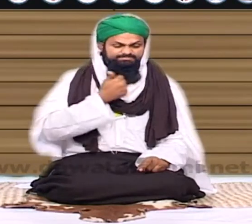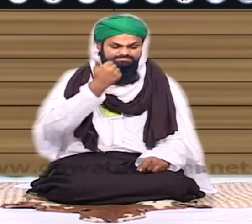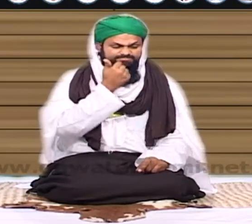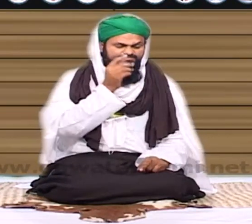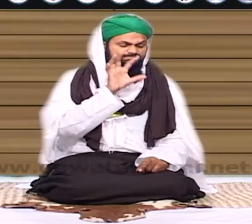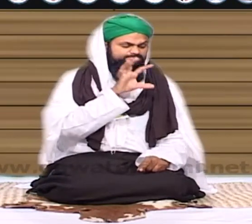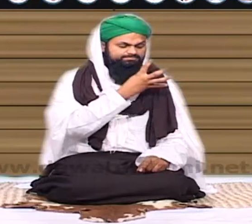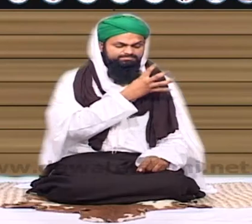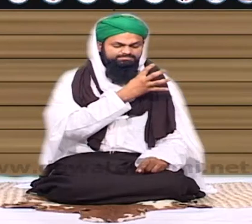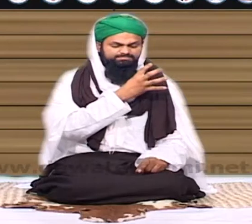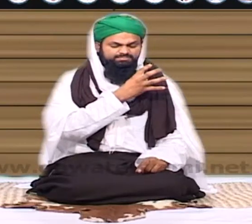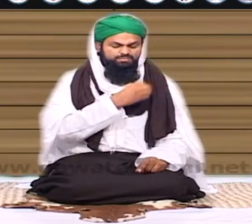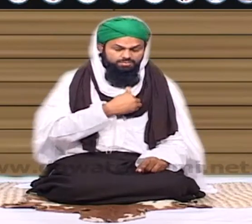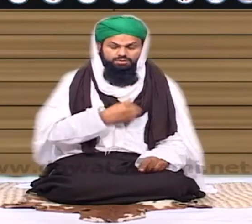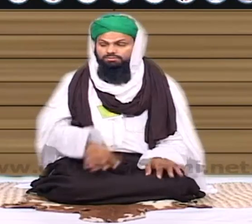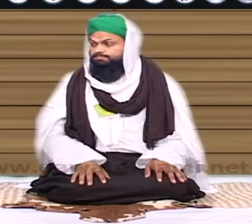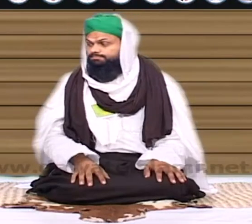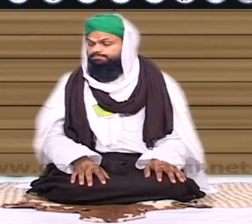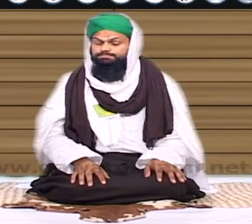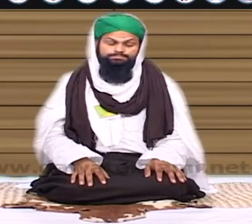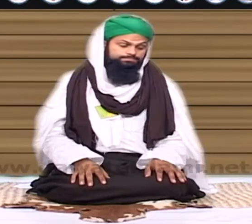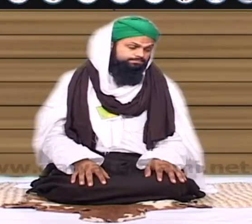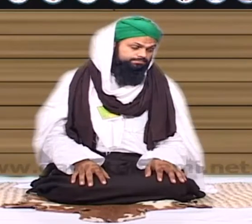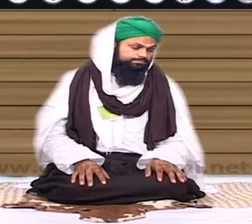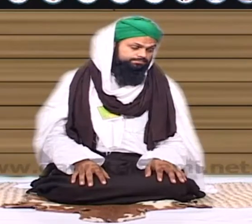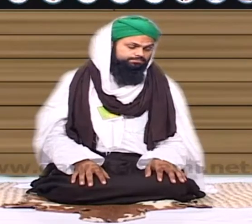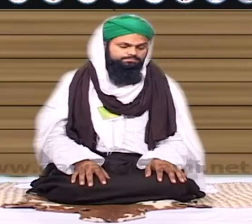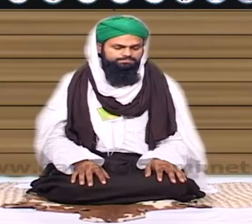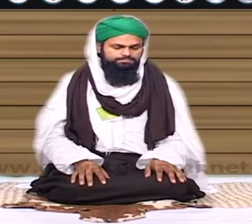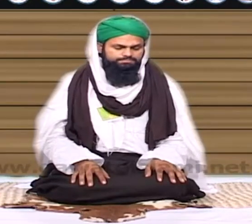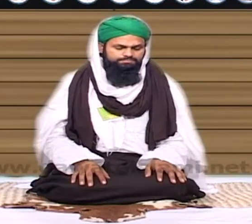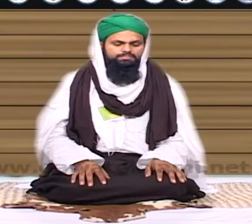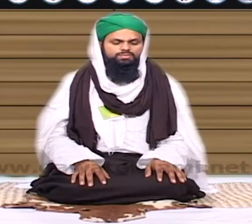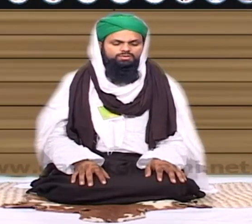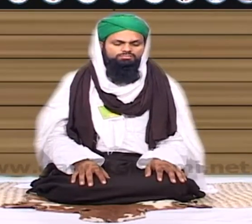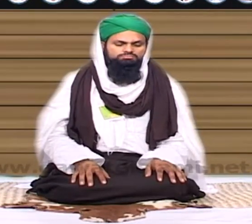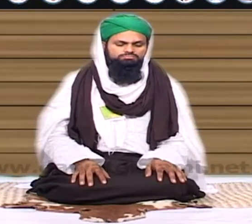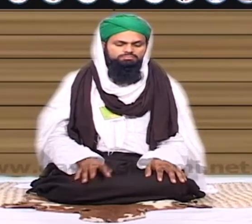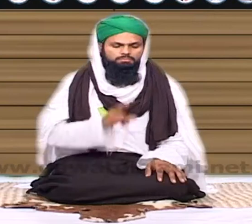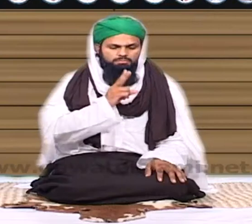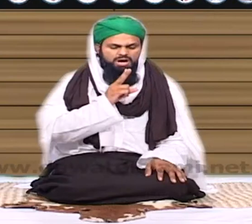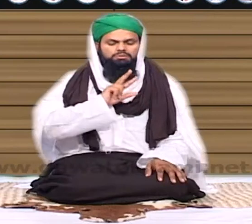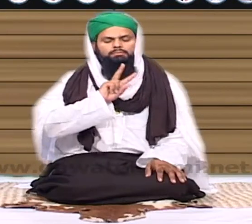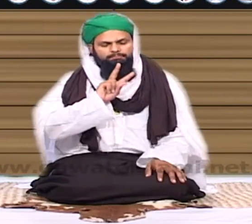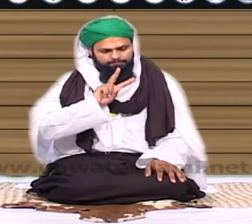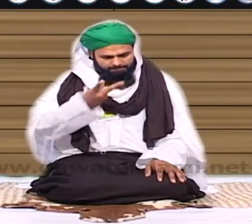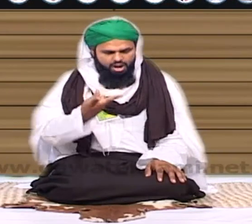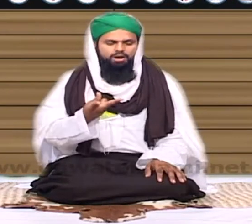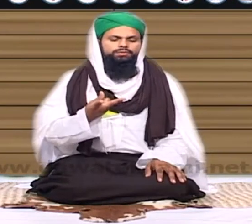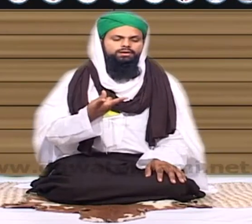اسی صورت ہو نہیں جائیے کہ نو لیفت ناغواری کے آثار چہرے پر پیدا کریں ادھر ادھر دیکھنے لگے بات کو پلتنے